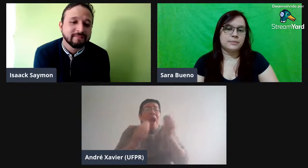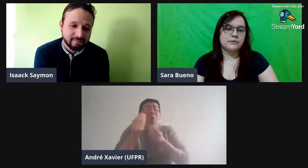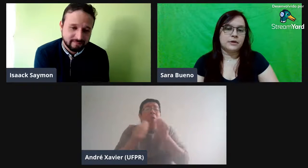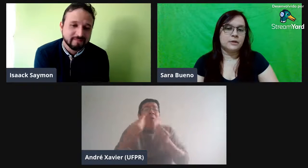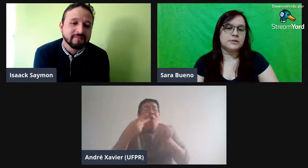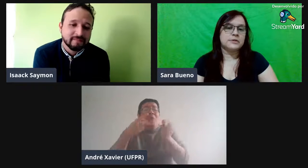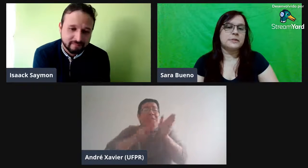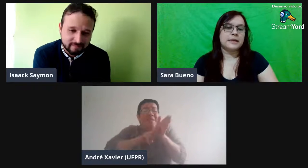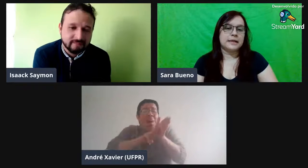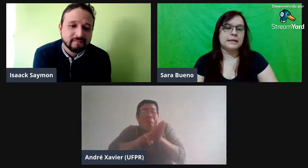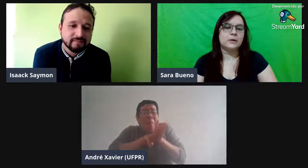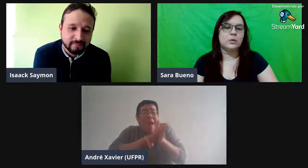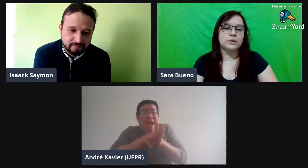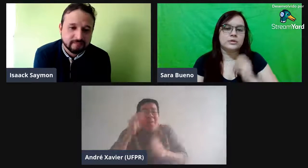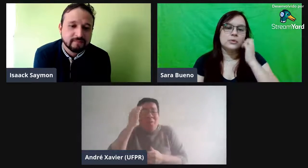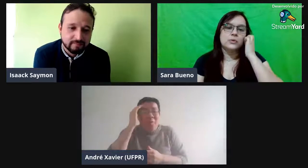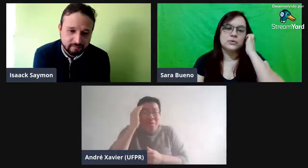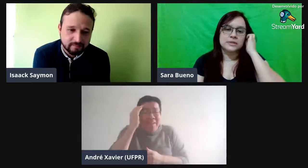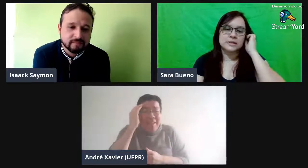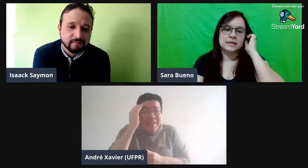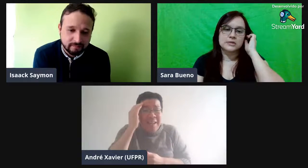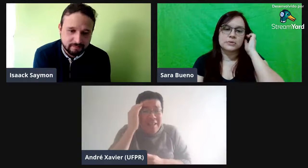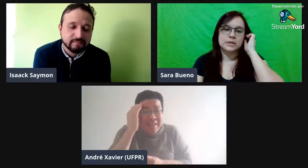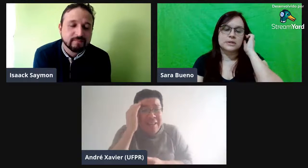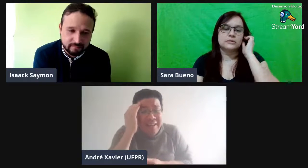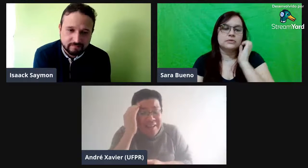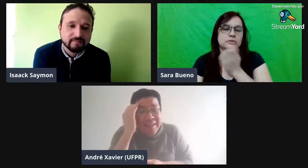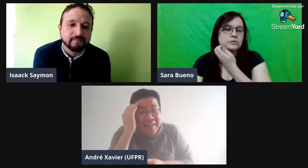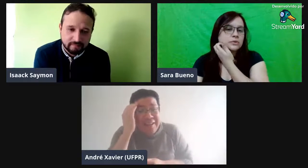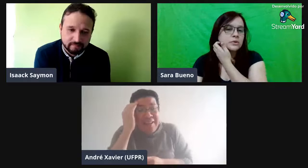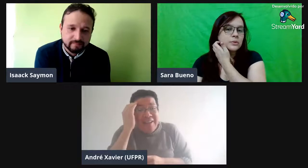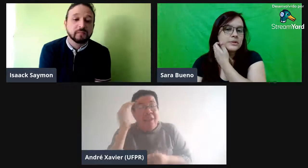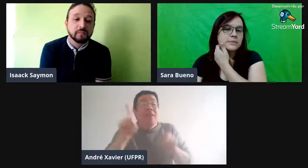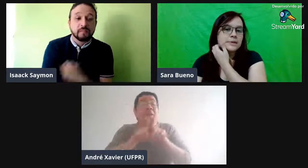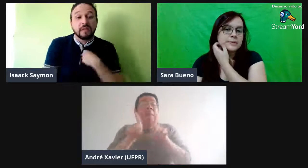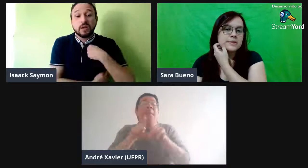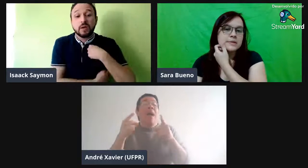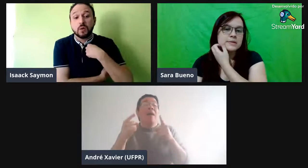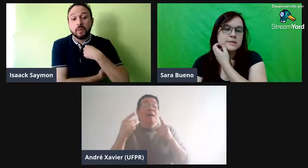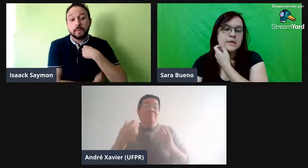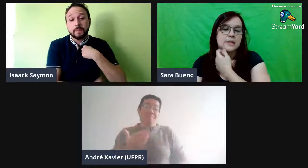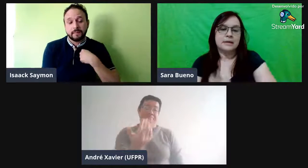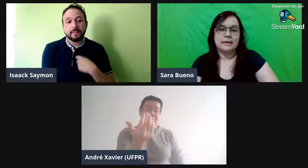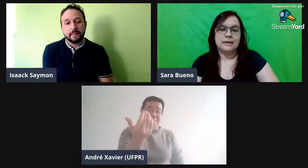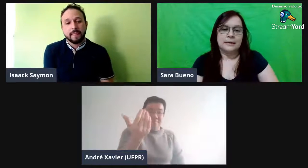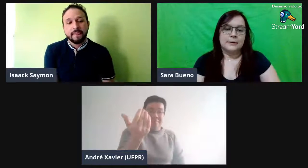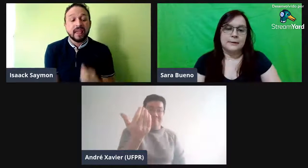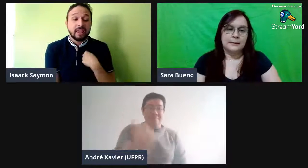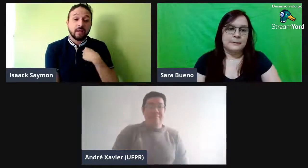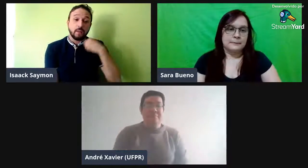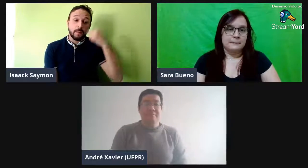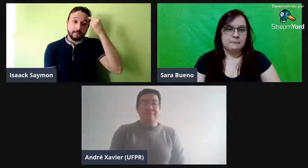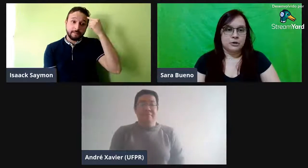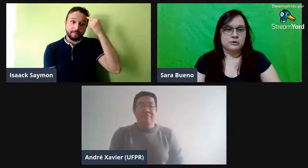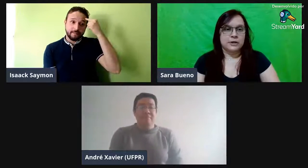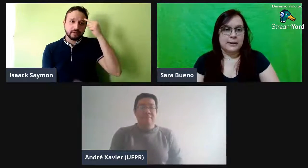Falta explicar ali algumas coisas, né, sobre isso. Eu percebi na pesquisa. Pode falar.